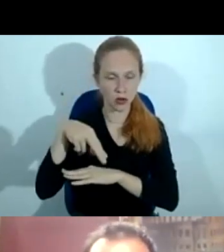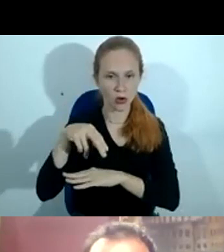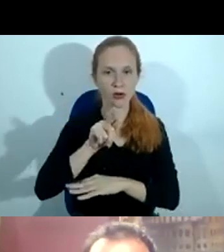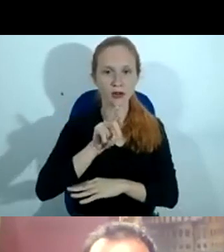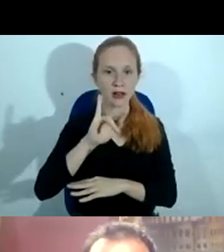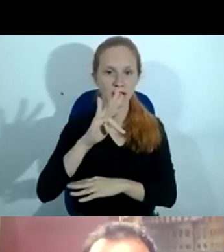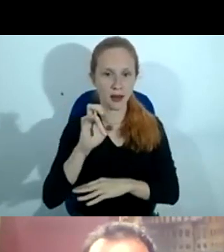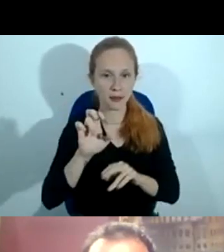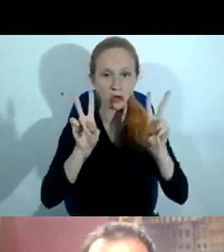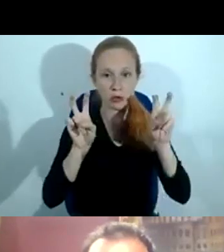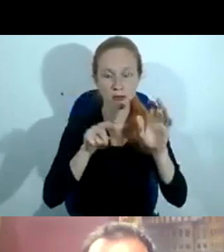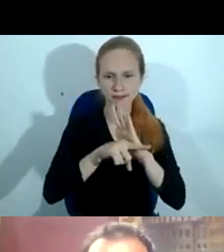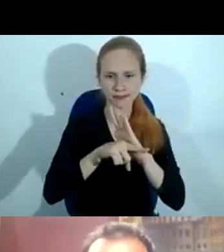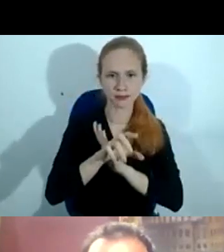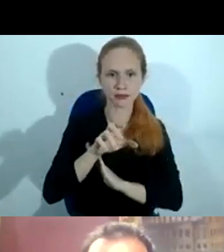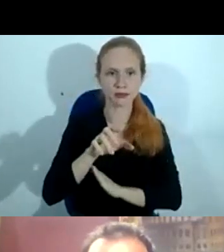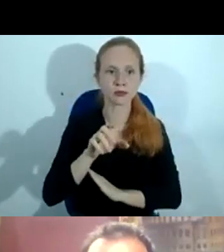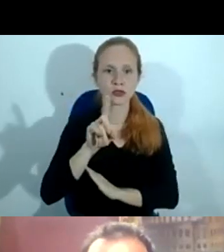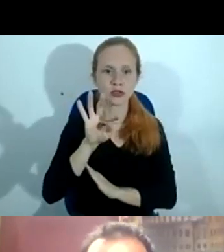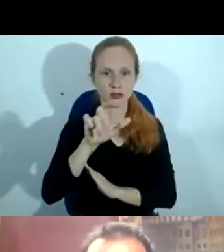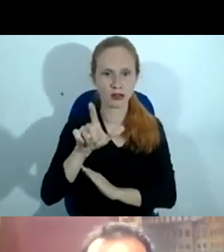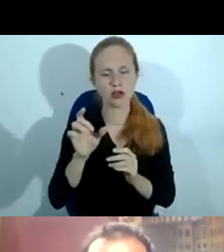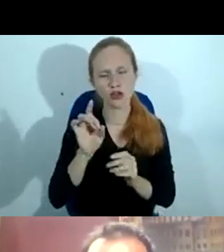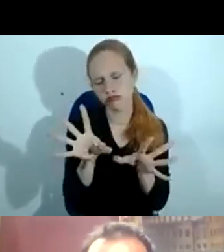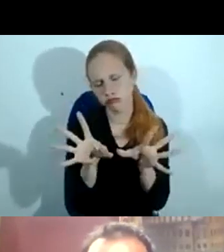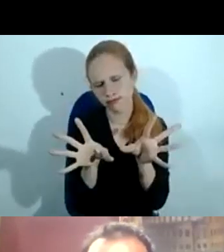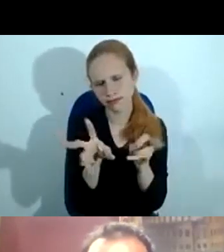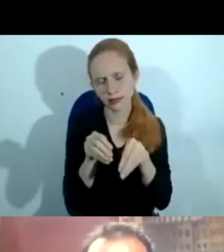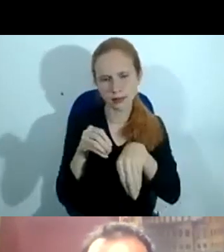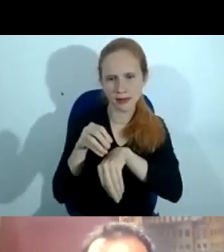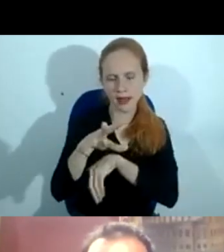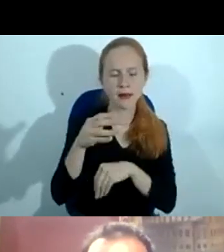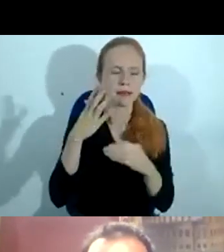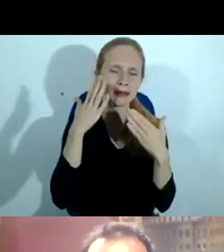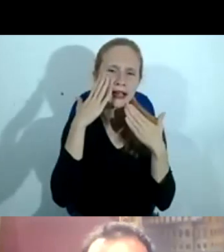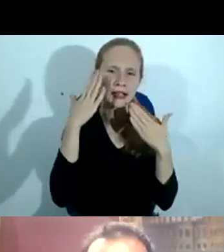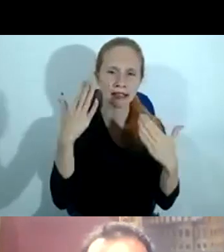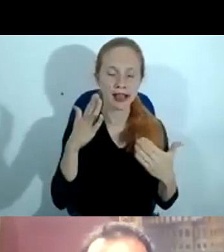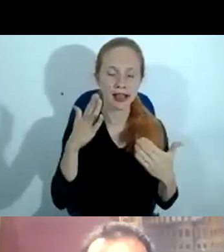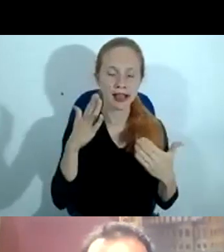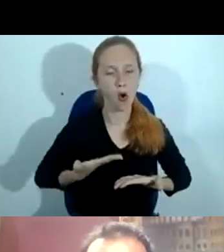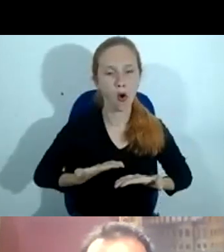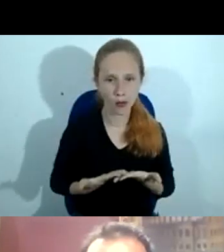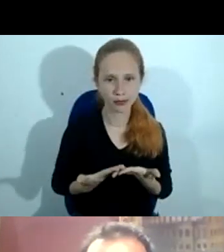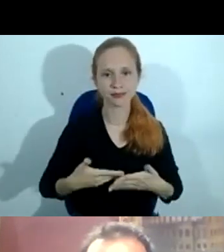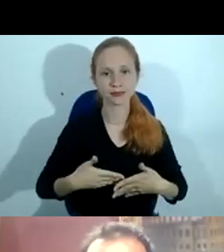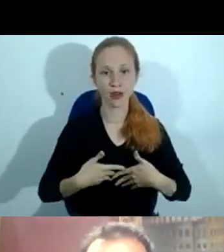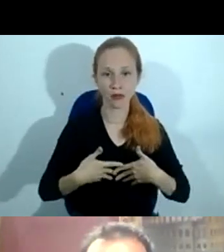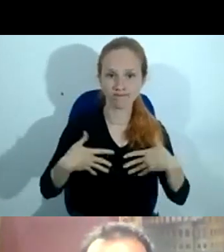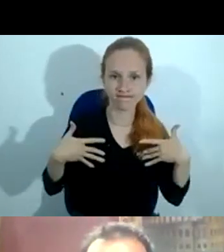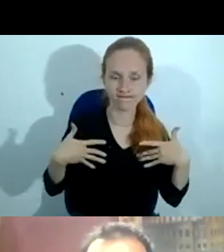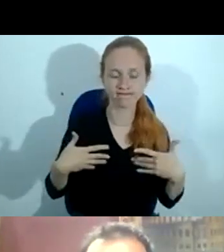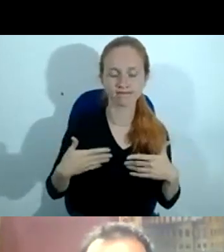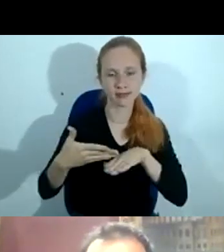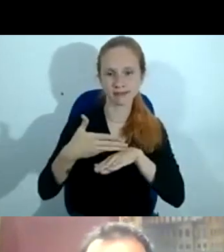digital. Só gostaria de falar breves palavras aqui para agradecer a confiança, a honra de participar desse